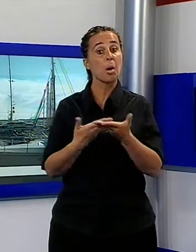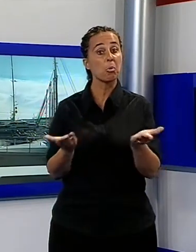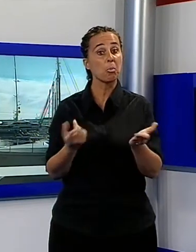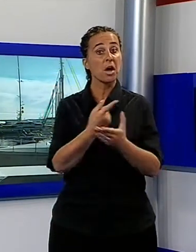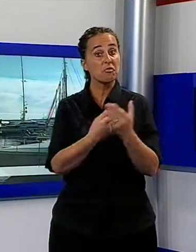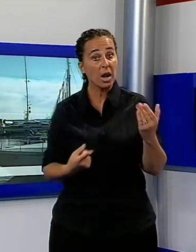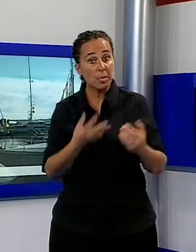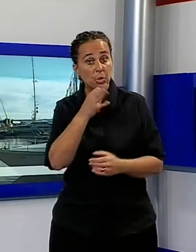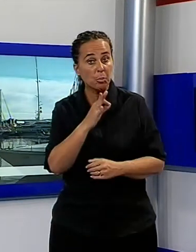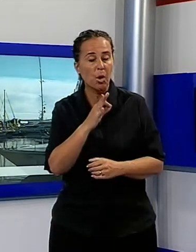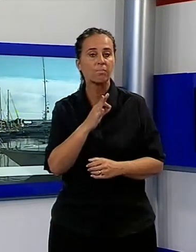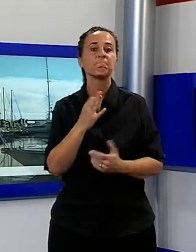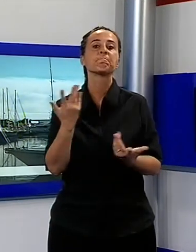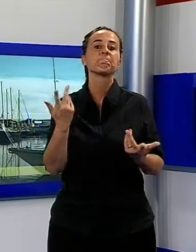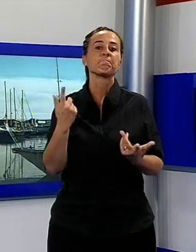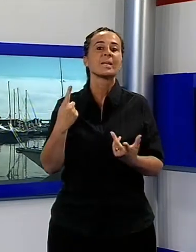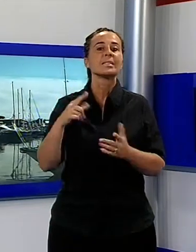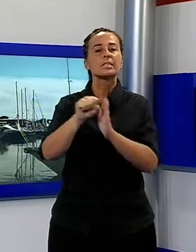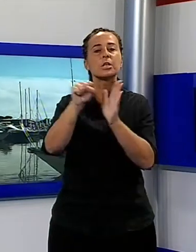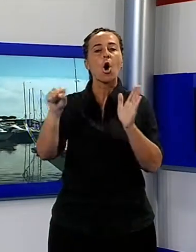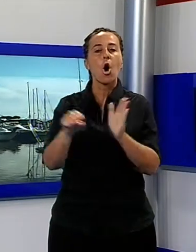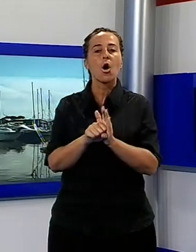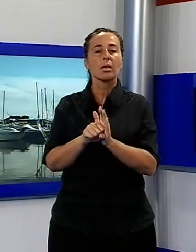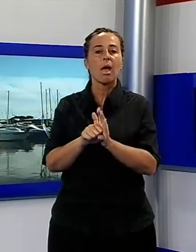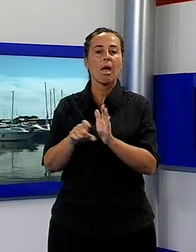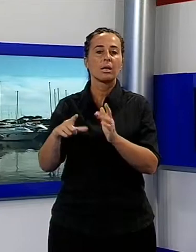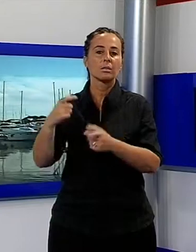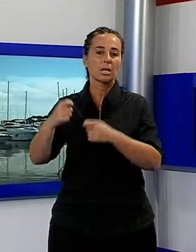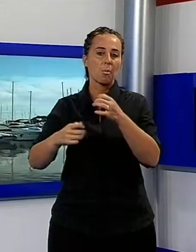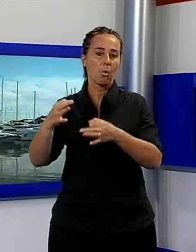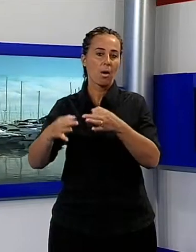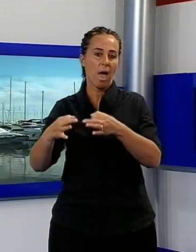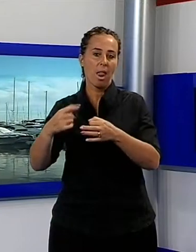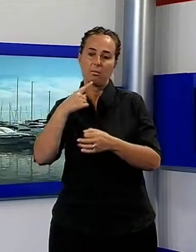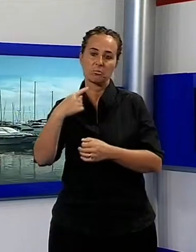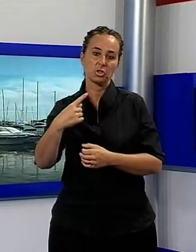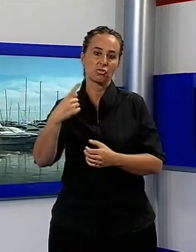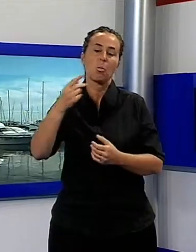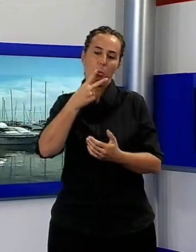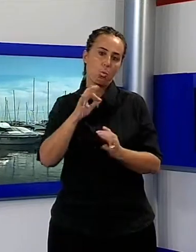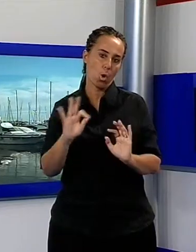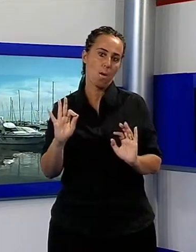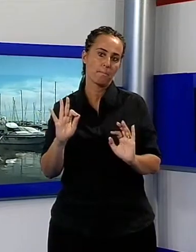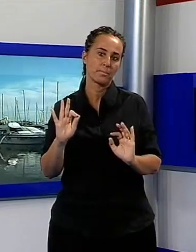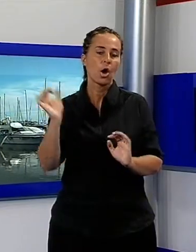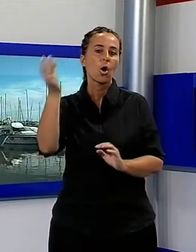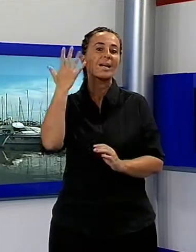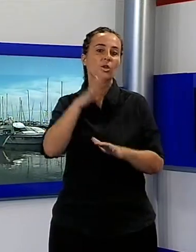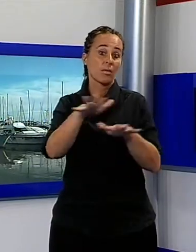giurisprudenza si è dimostrata tutt'altro che univoca, anche se a Viareggio alcune società partecipate, come la Patrimonio, sono state dichiarate